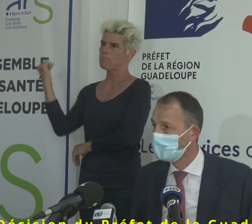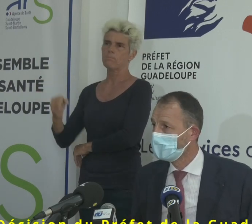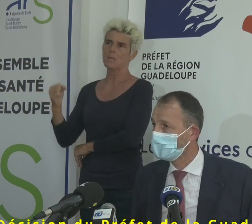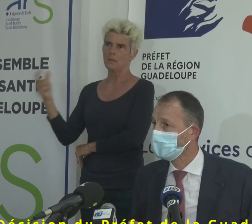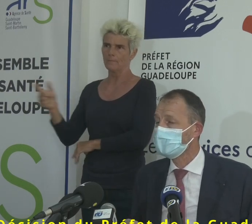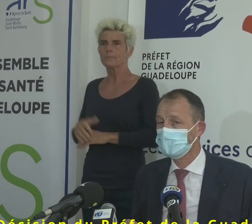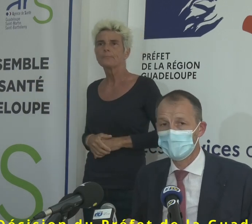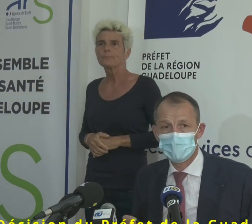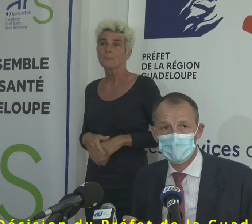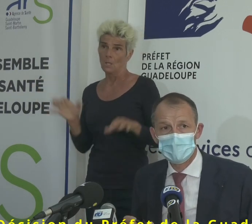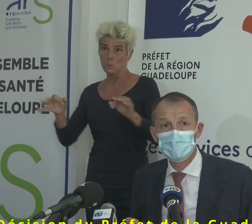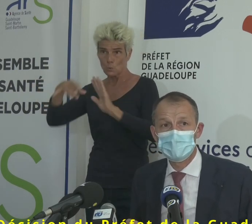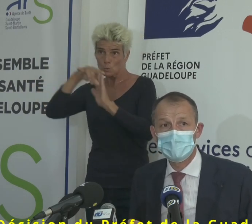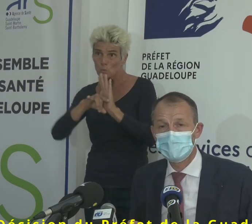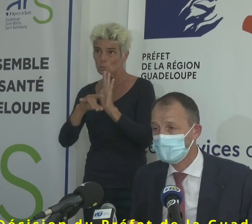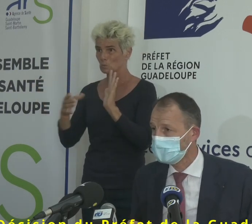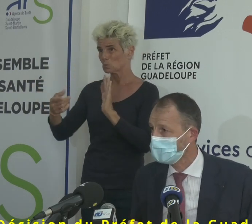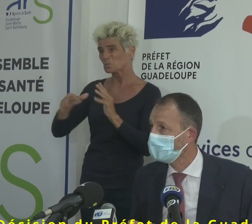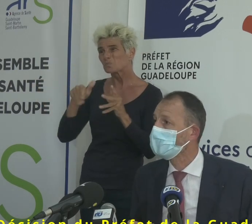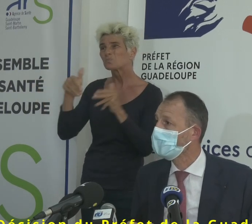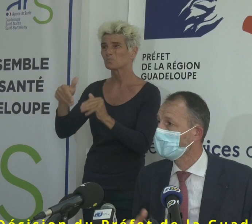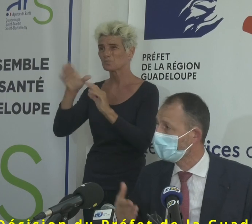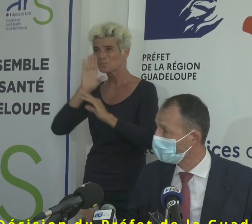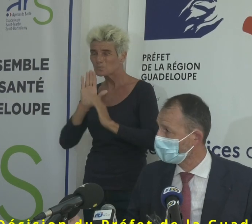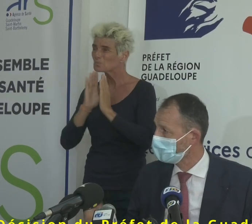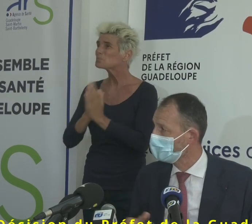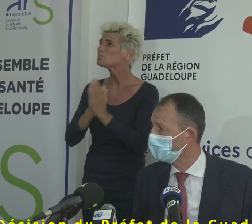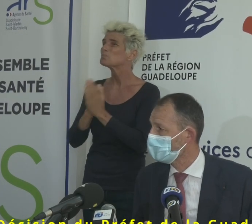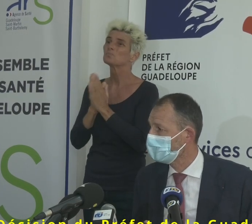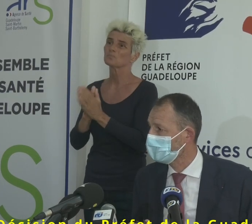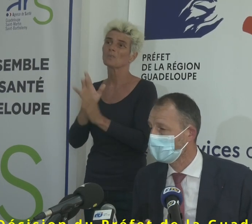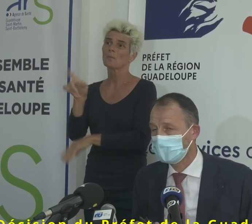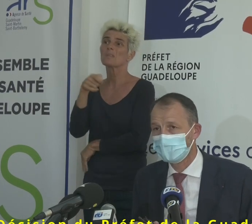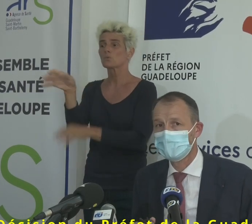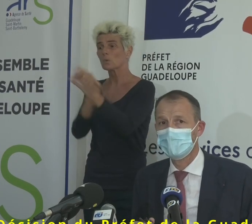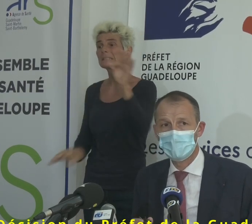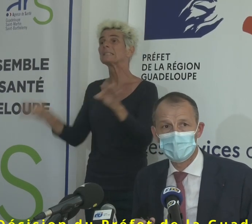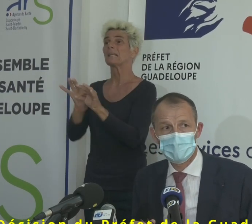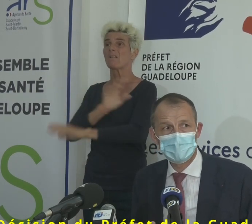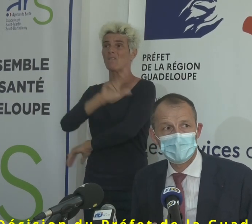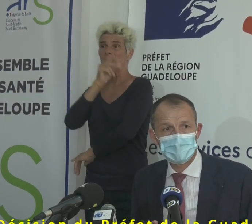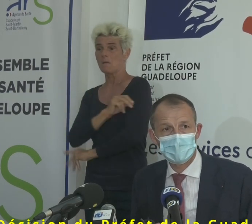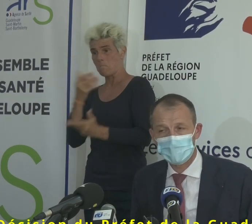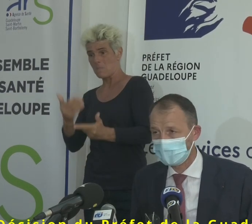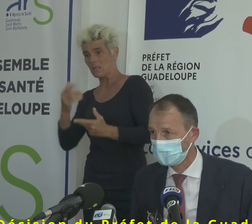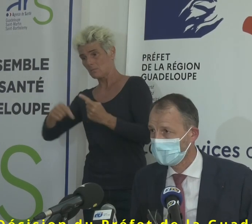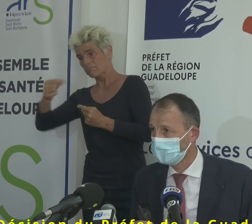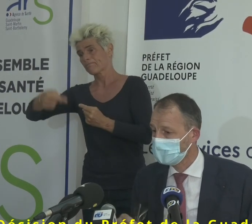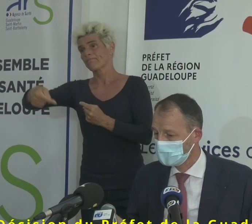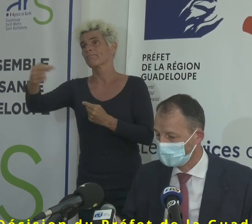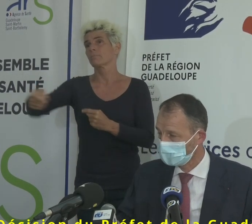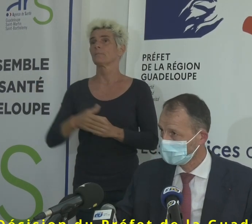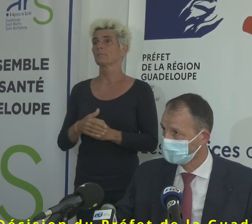consigne qu'on peut donner, c'est de continuer la vaccination, y compris en rentrant dans un cycle de vaccination maintenant pour juguler la cinquième vague.